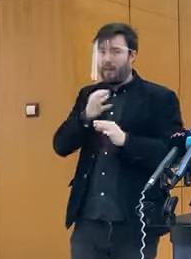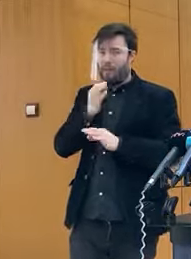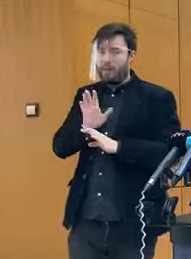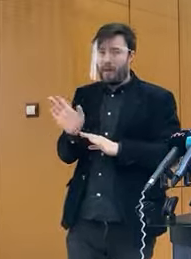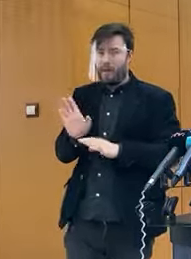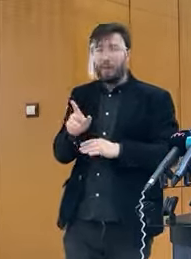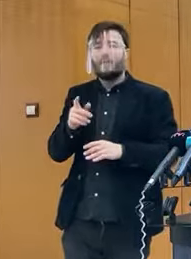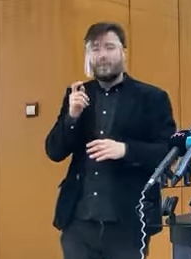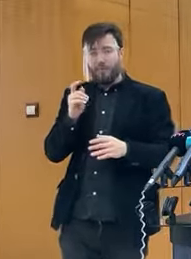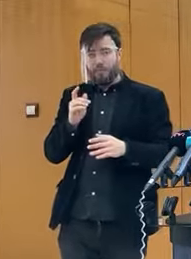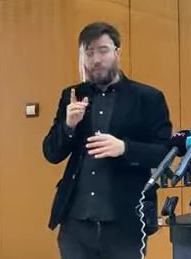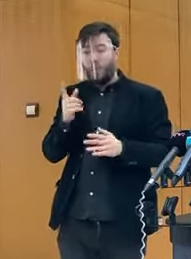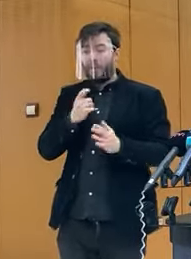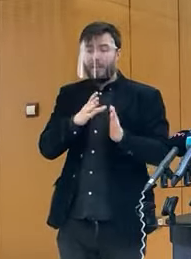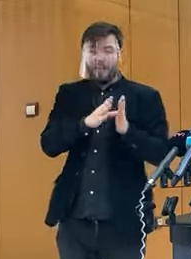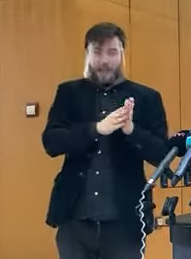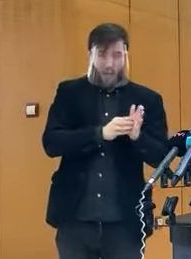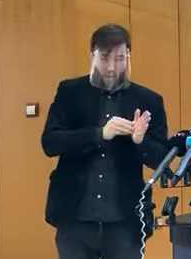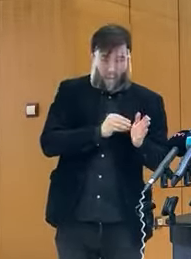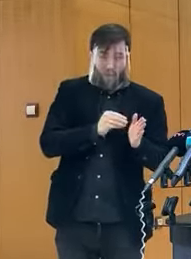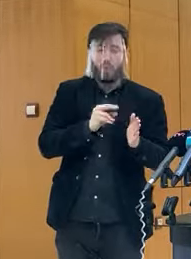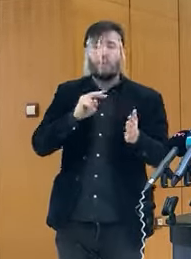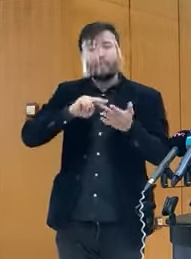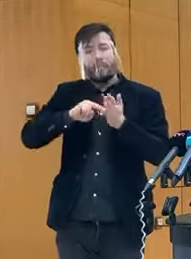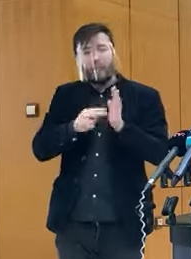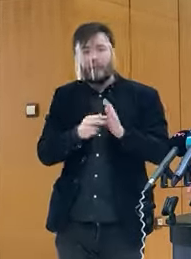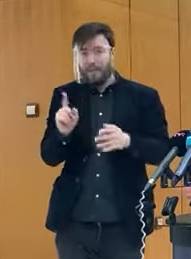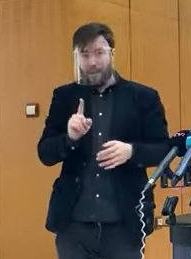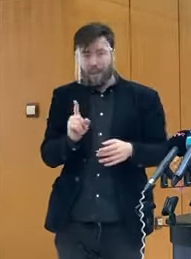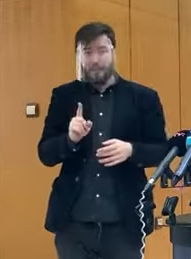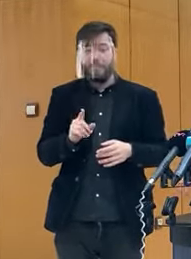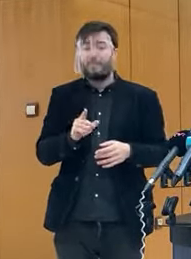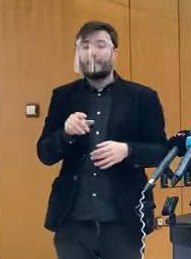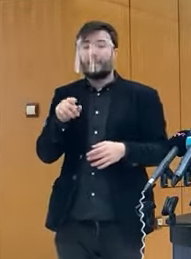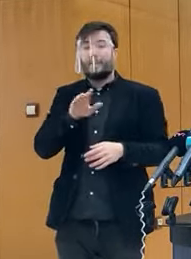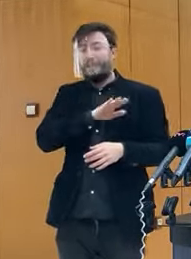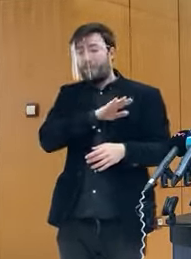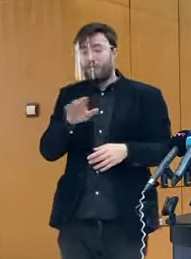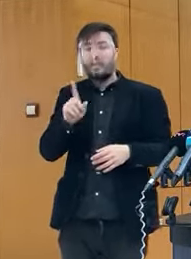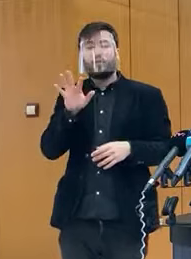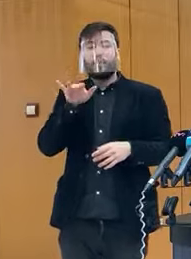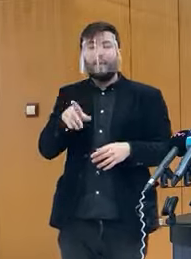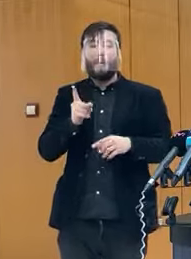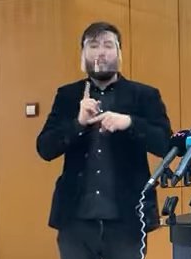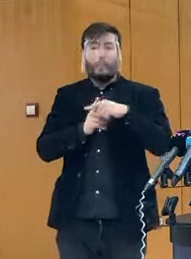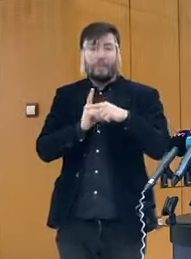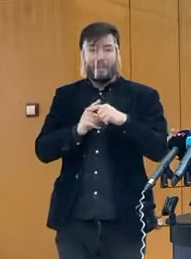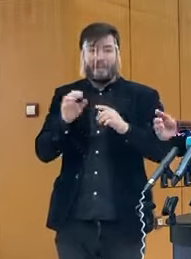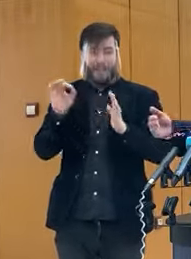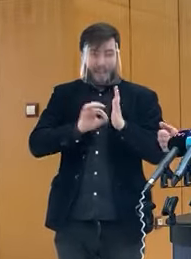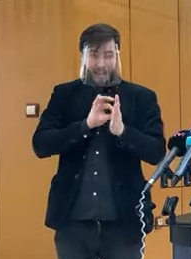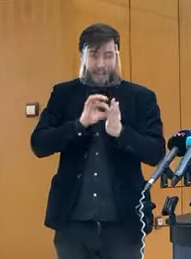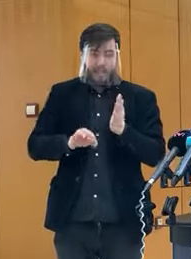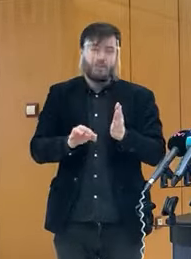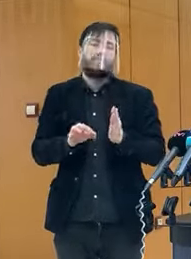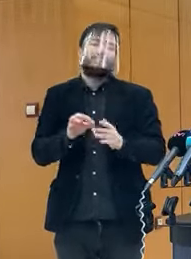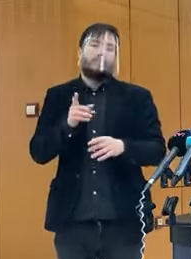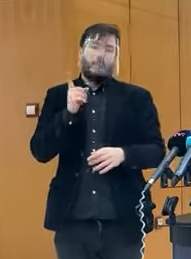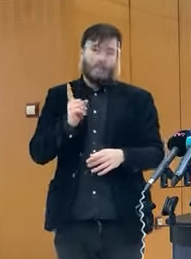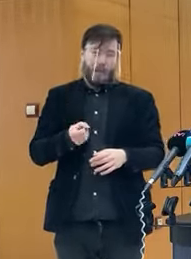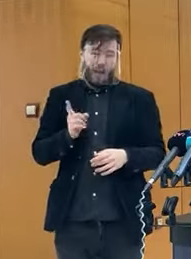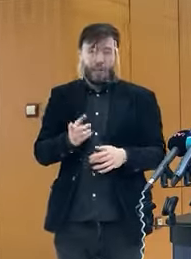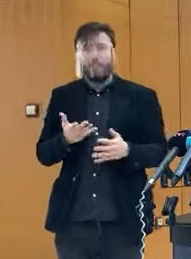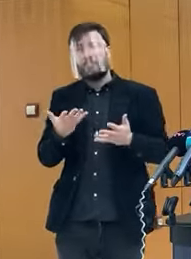zlú informáciu. Od začiatku je to plánované tak, že všetci, ktorí sú testovaní pozitívne, by sa